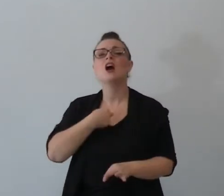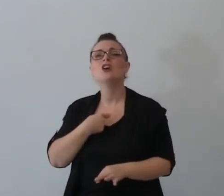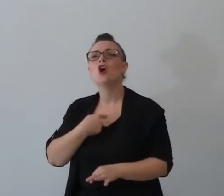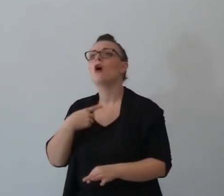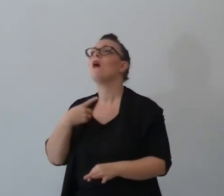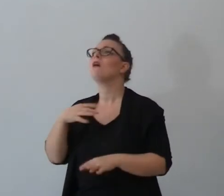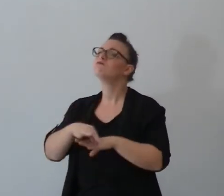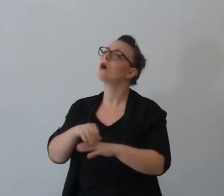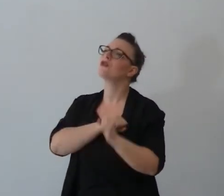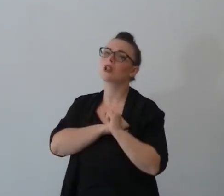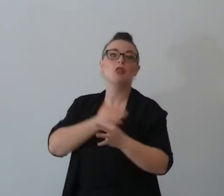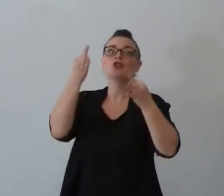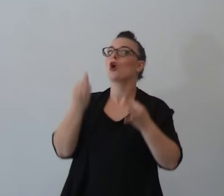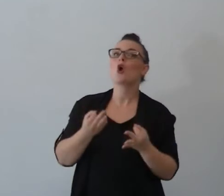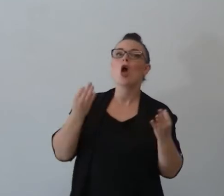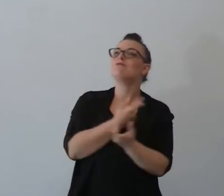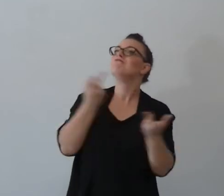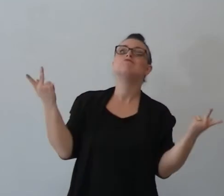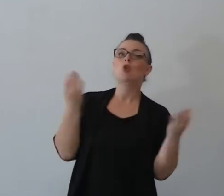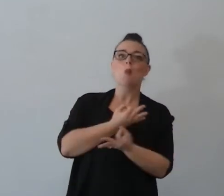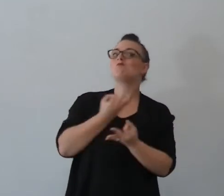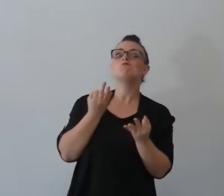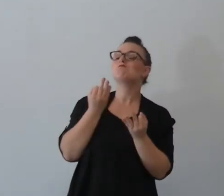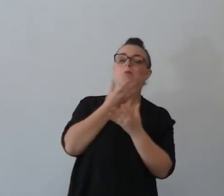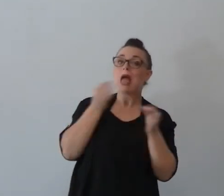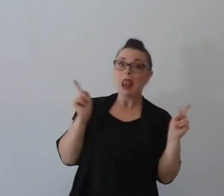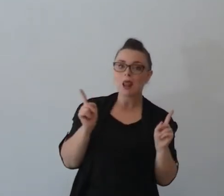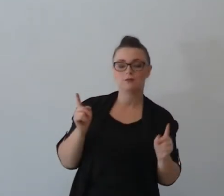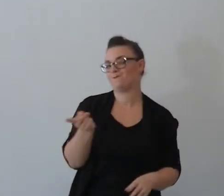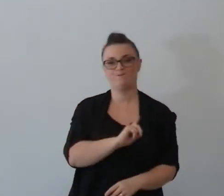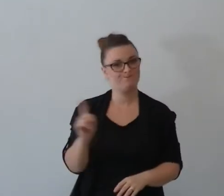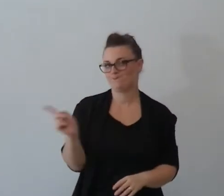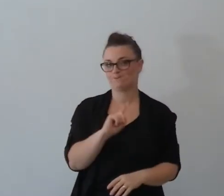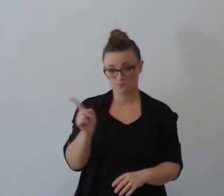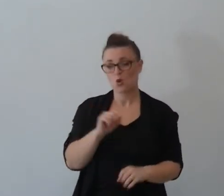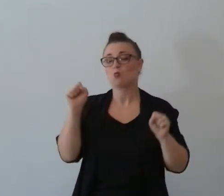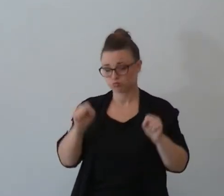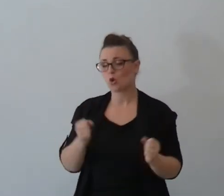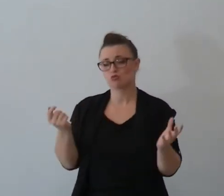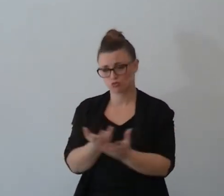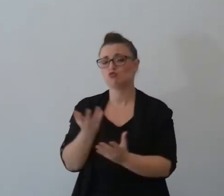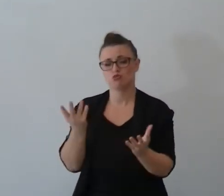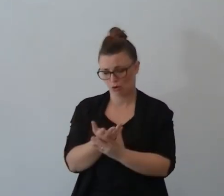purtroppo ci sono storie di separazioni e di divorzi anche tra